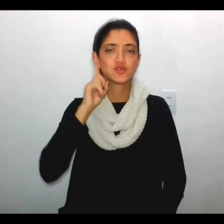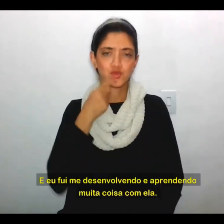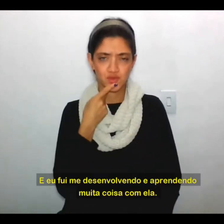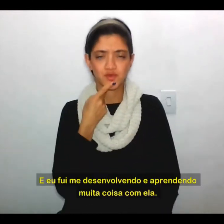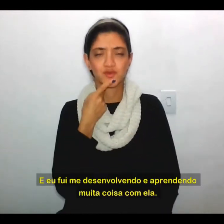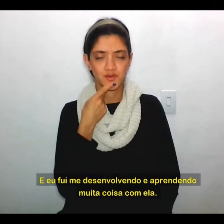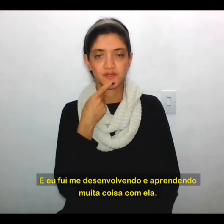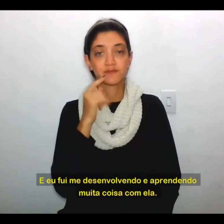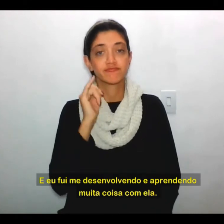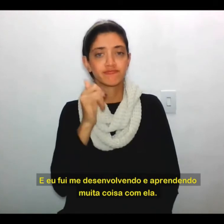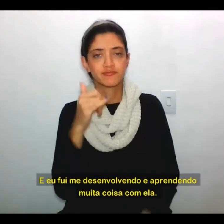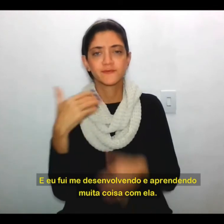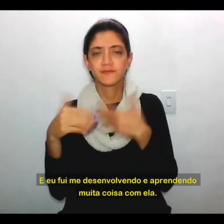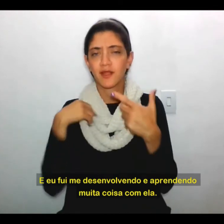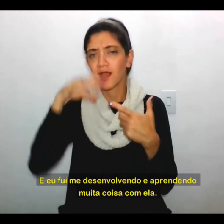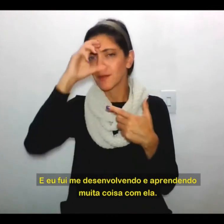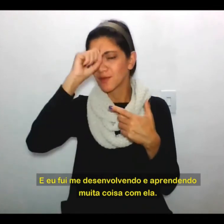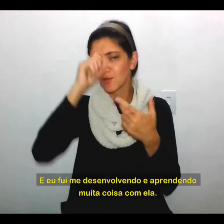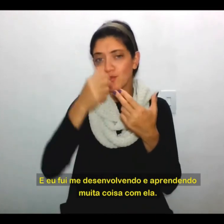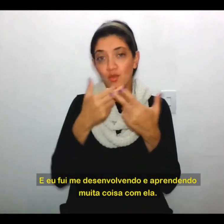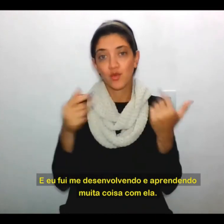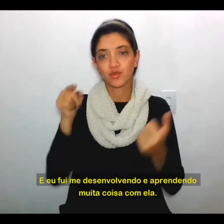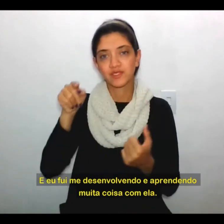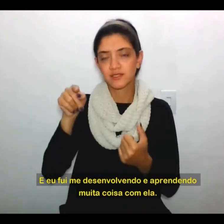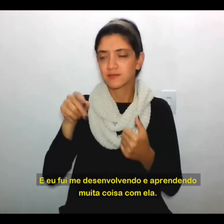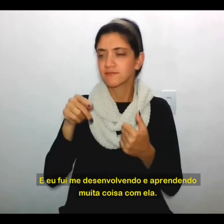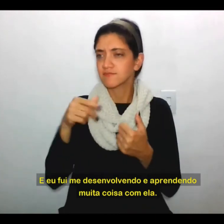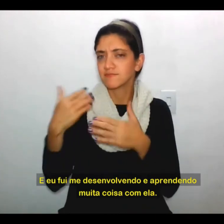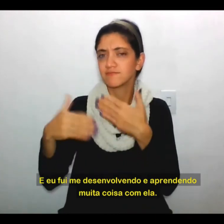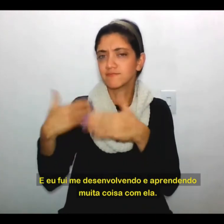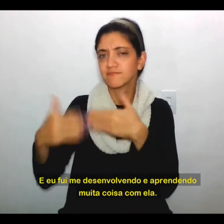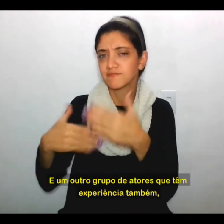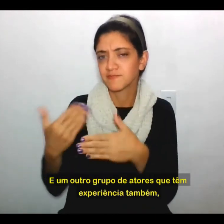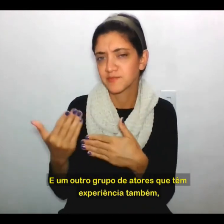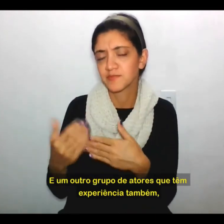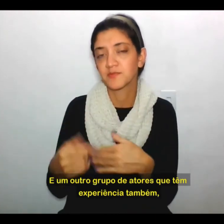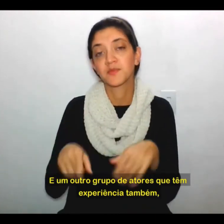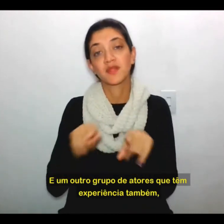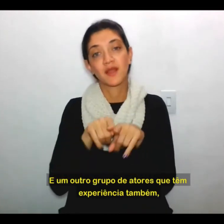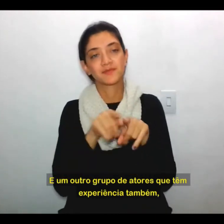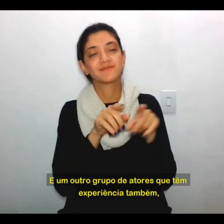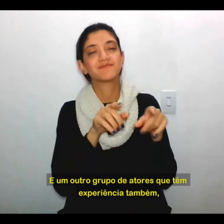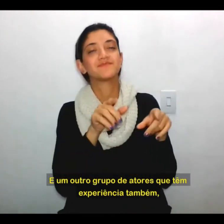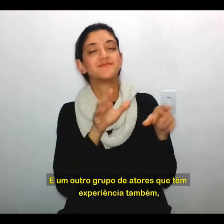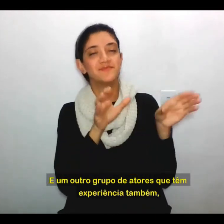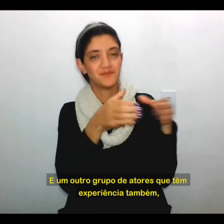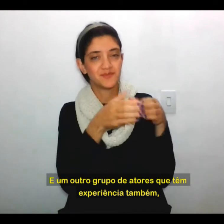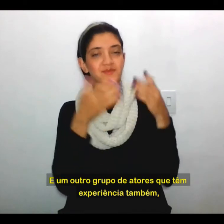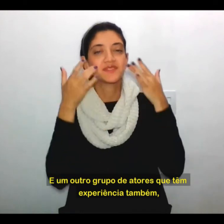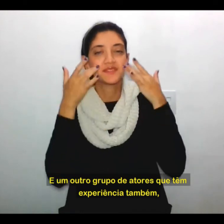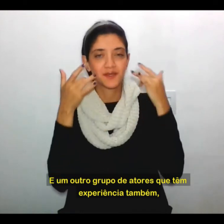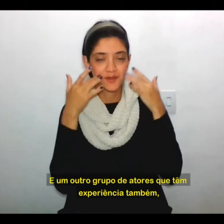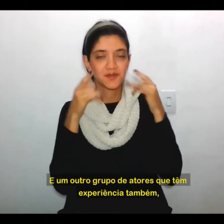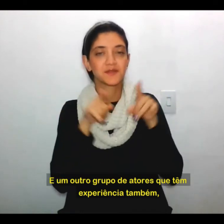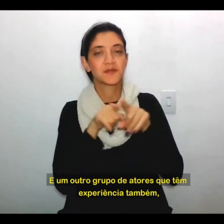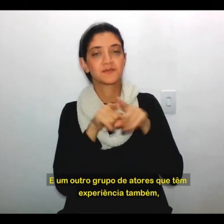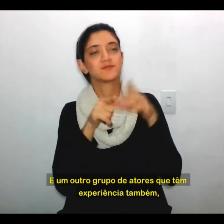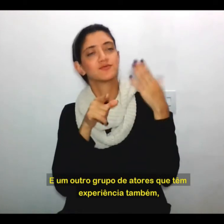E eu fui me desenvolvendo e aprendendo muita coisa com ela. E um outro grupo de atores que têm experiência no